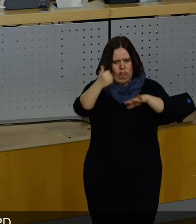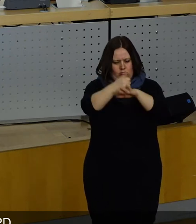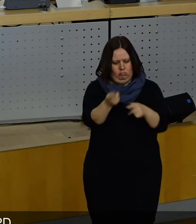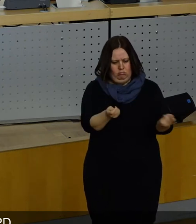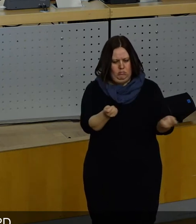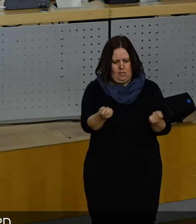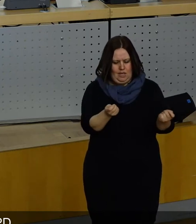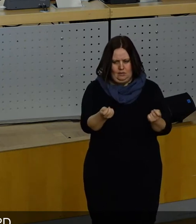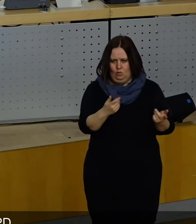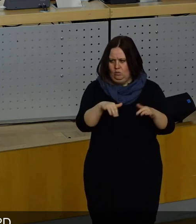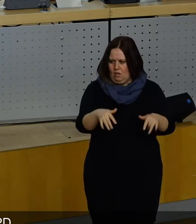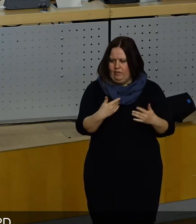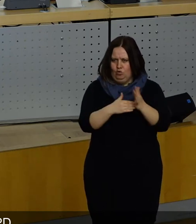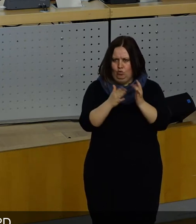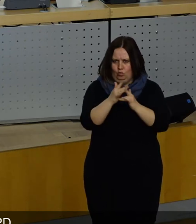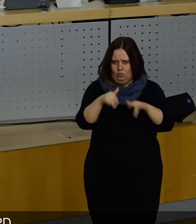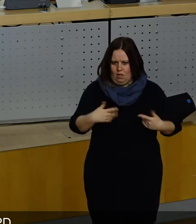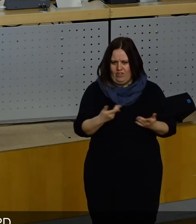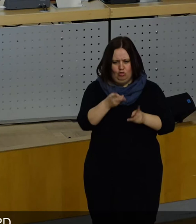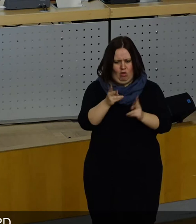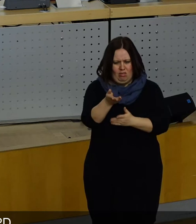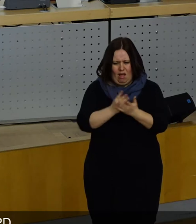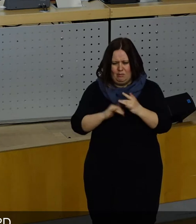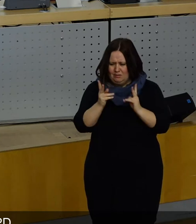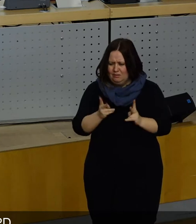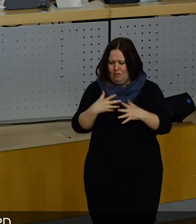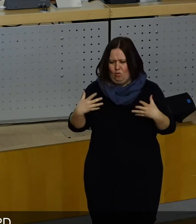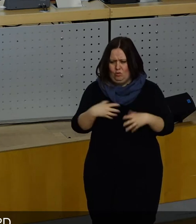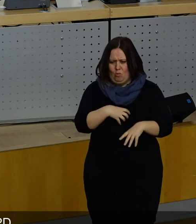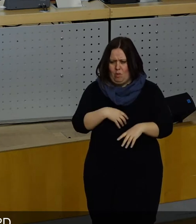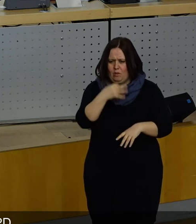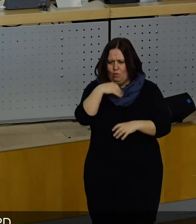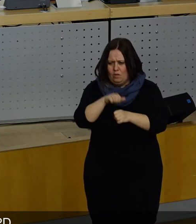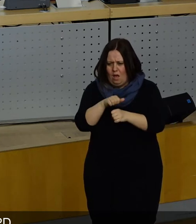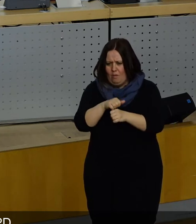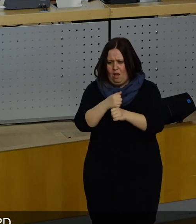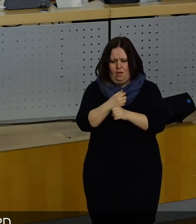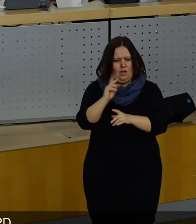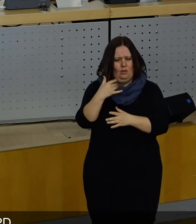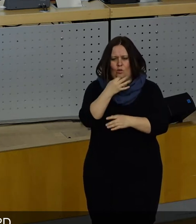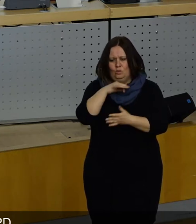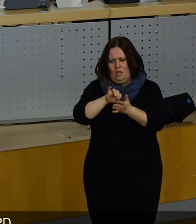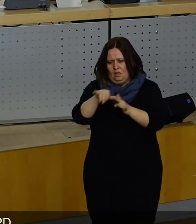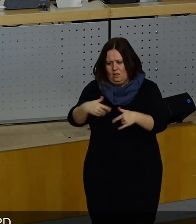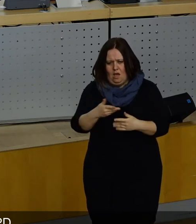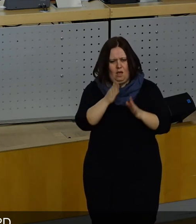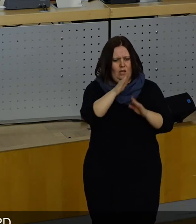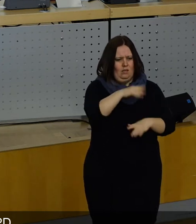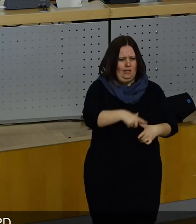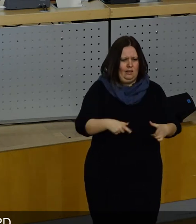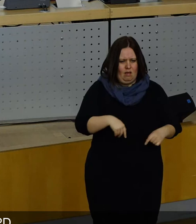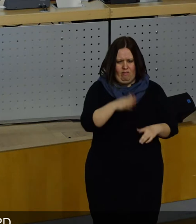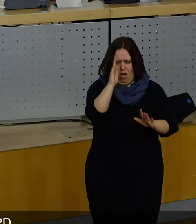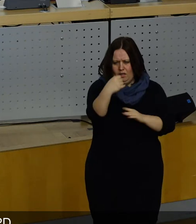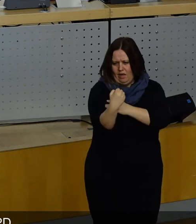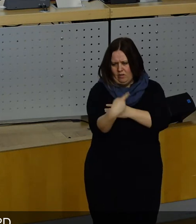Besetzung, eine solide Struktur. Wir haben Stadtteile mit ganz großen Lücken in der Jugendarbeit, die keine Jugendzentren haben. Kita-Fachkräfte hatte ich schon